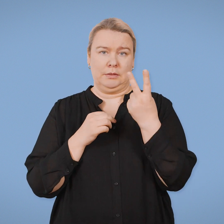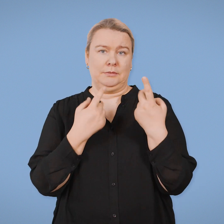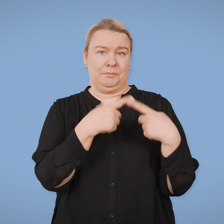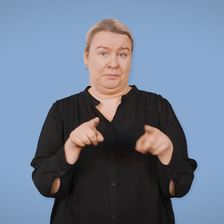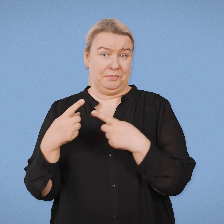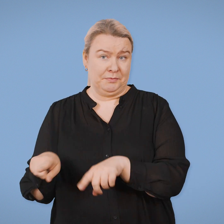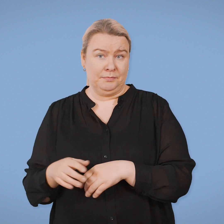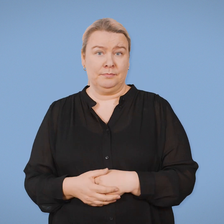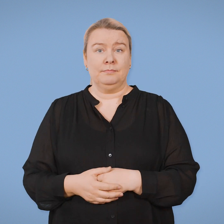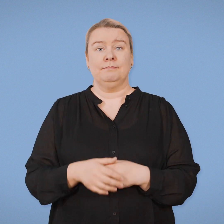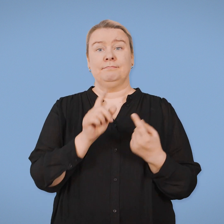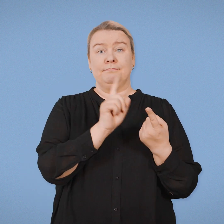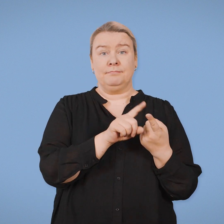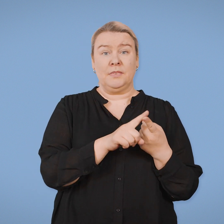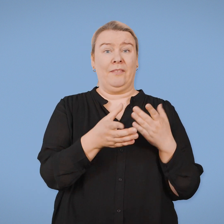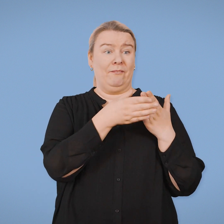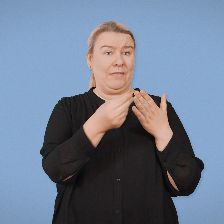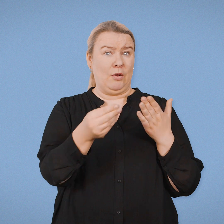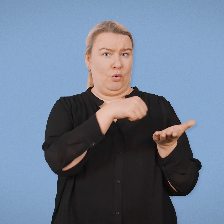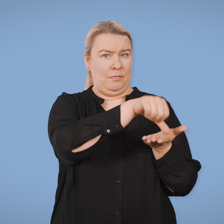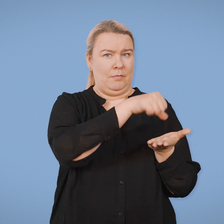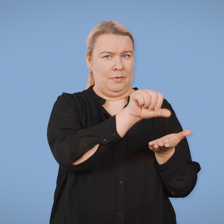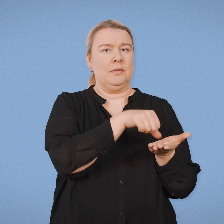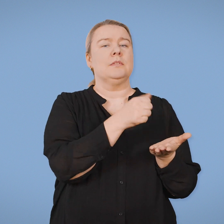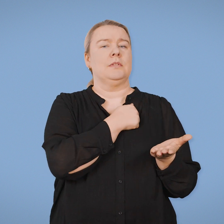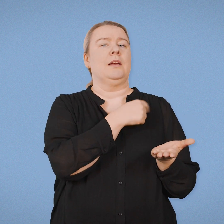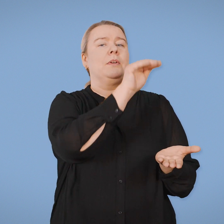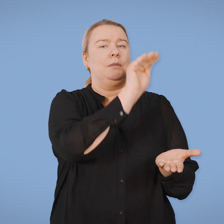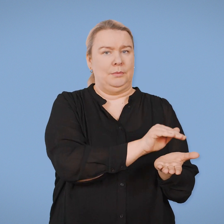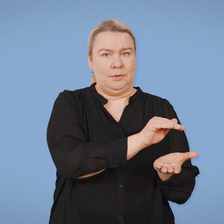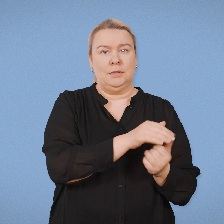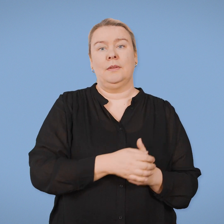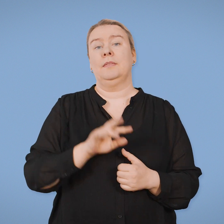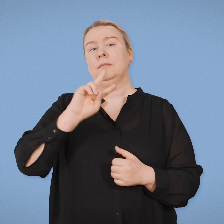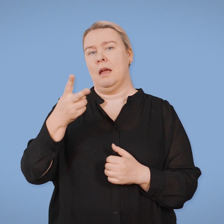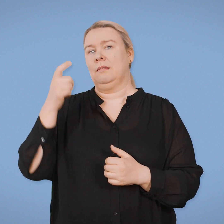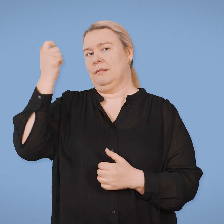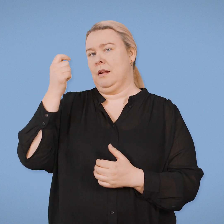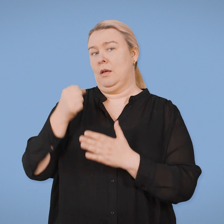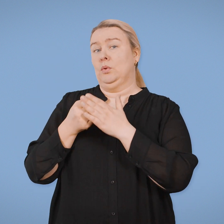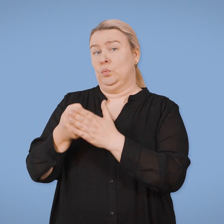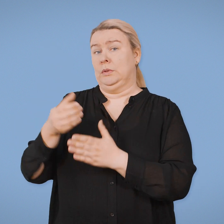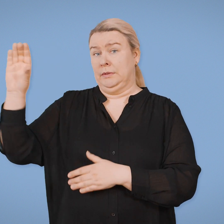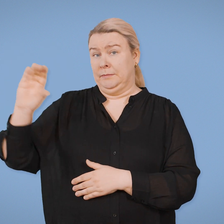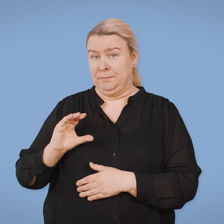Apua on kahdenlaista. Voit saada helpotusta verojen maksamisesta tai tukea Kelasta.